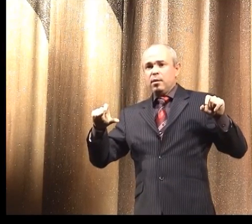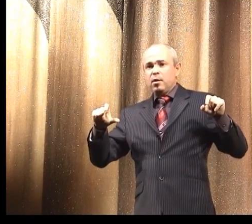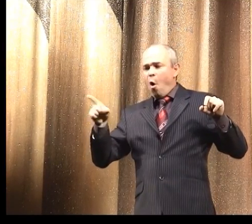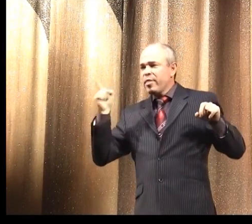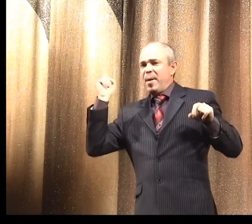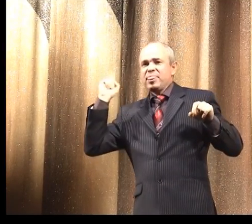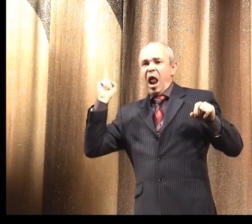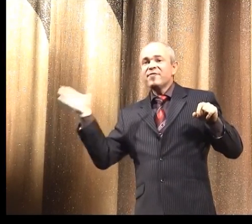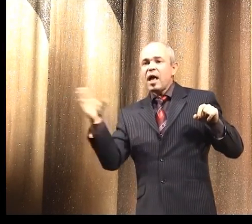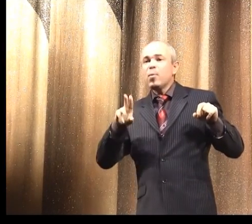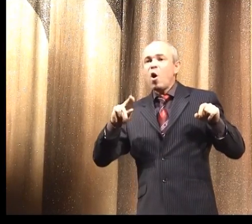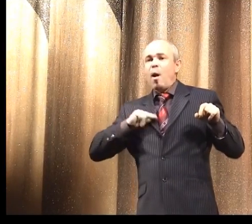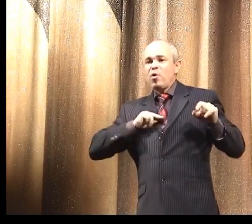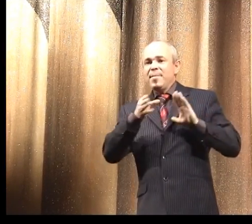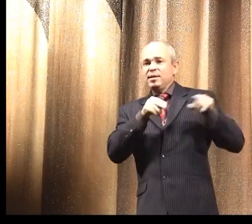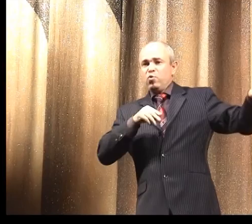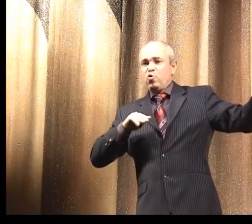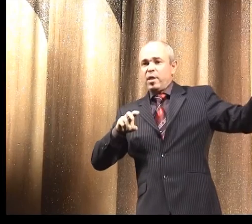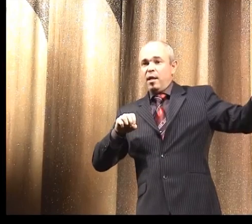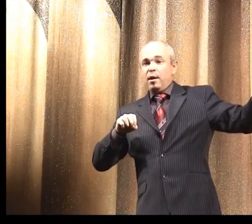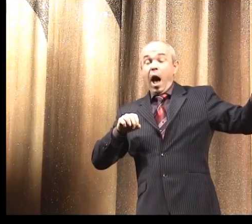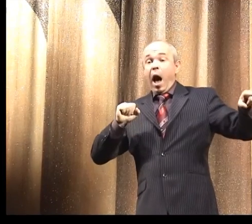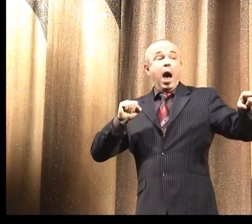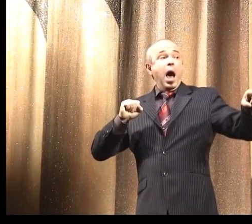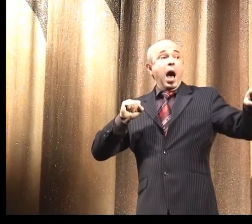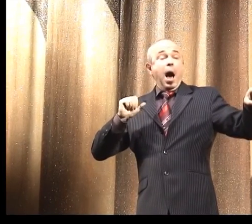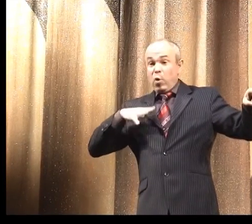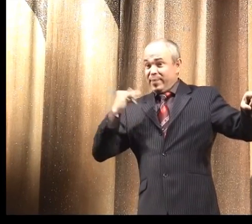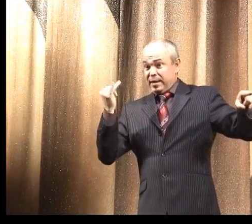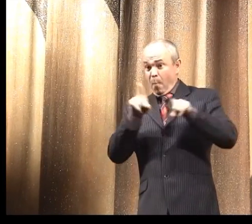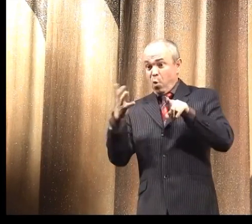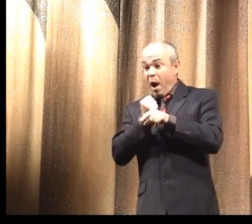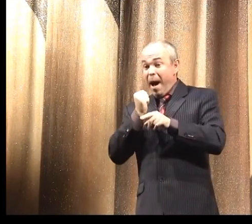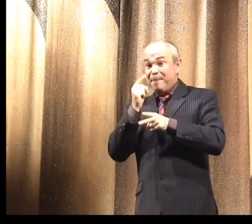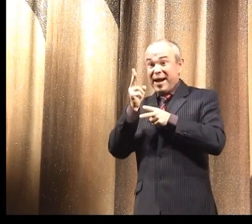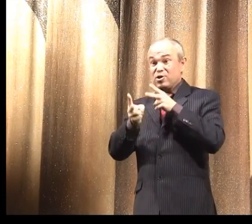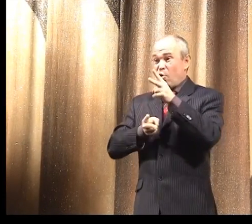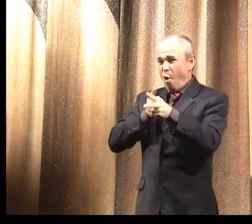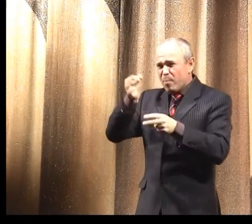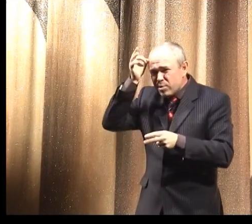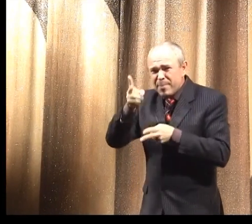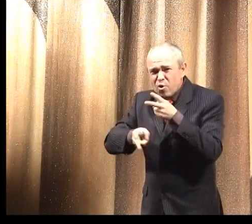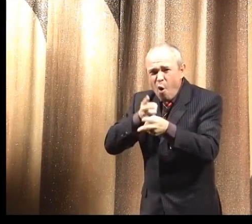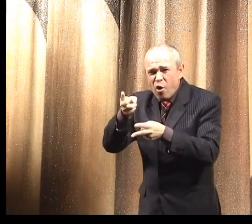его слова. Непременно кто работает вместе с глухими. Да.